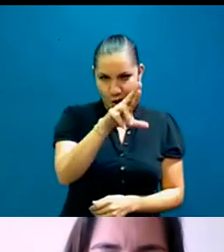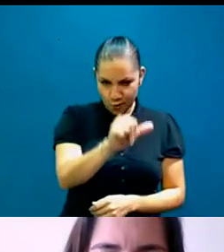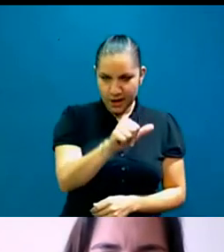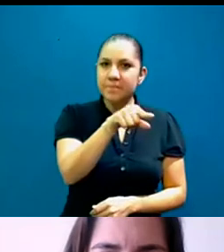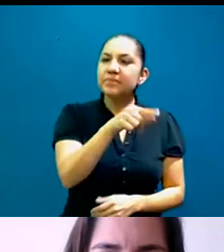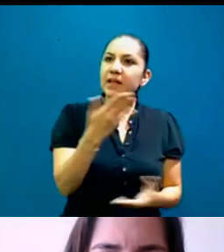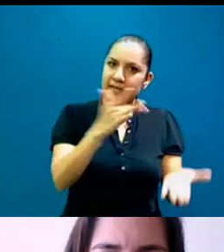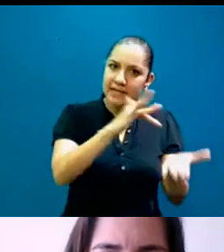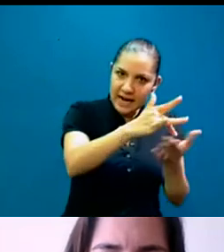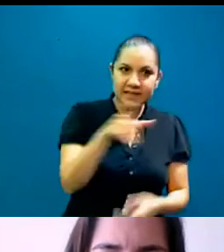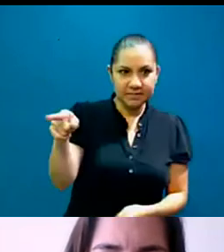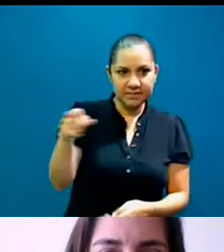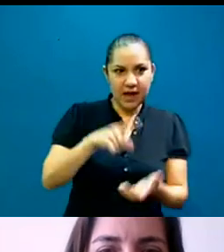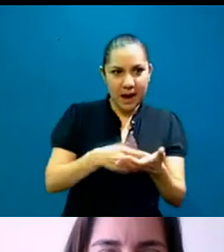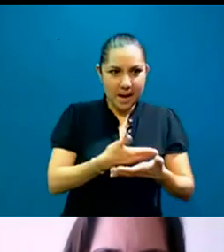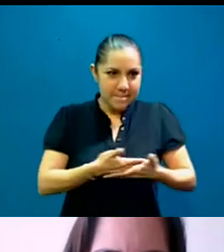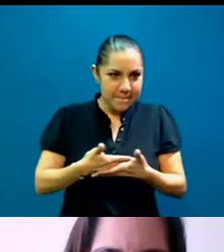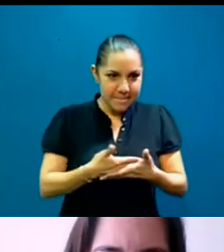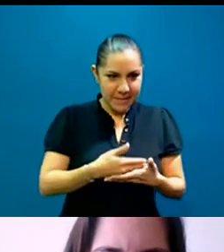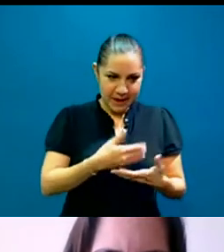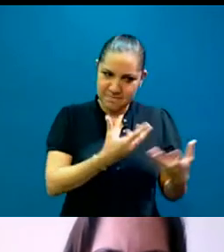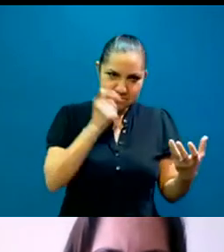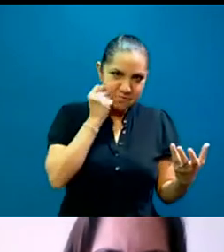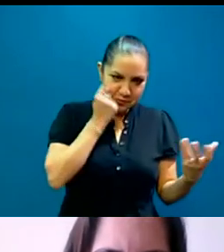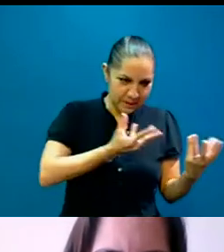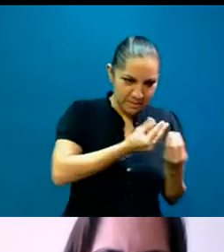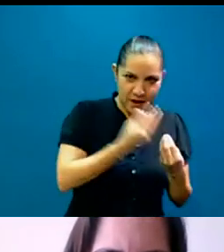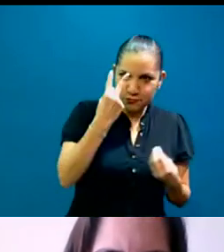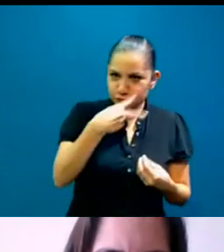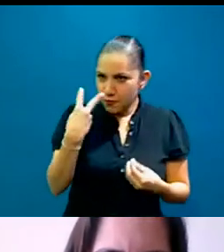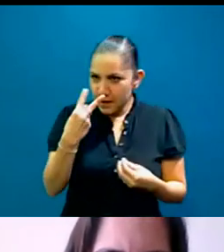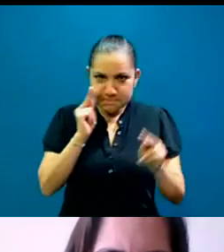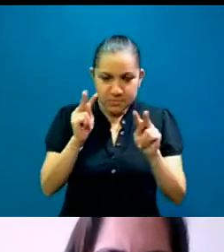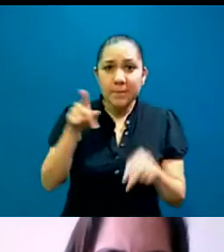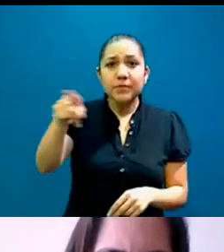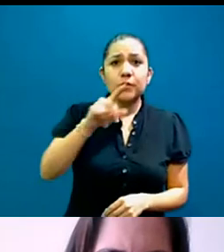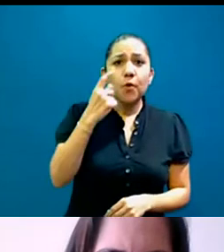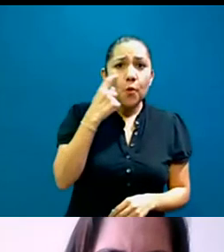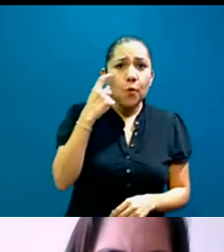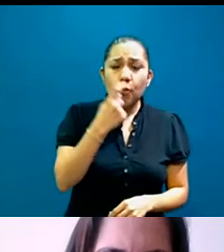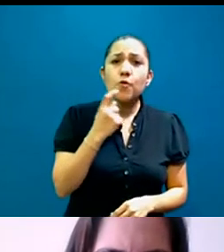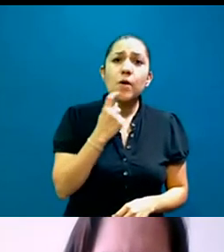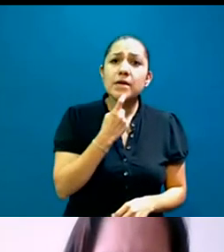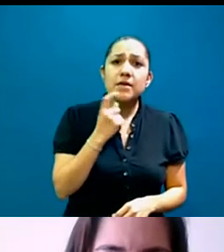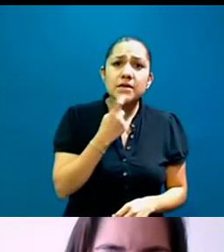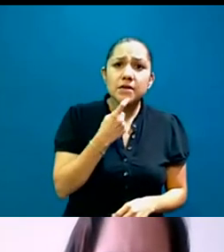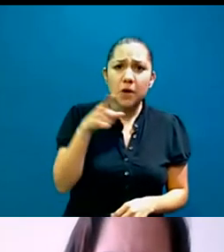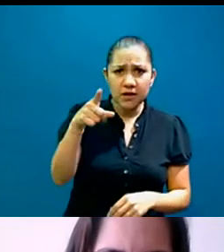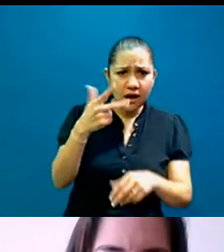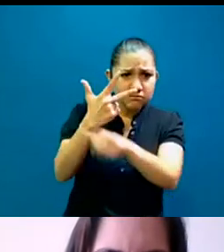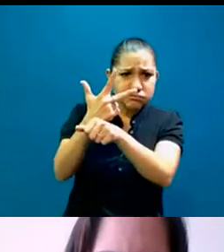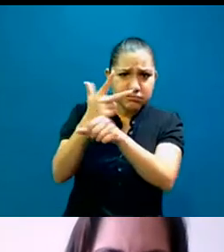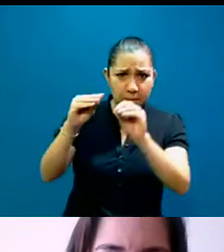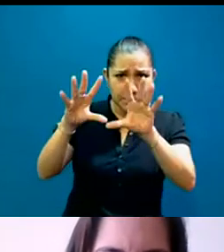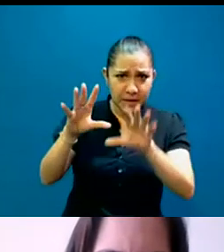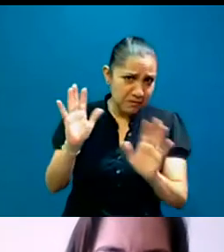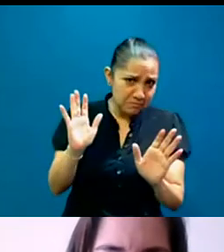con todo, bebé, aquí estuvo todas las dos horas, mil gracias por eso. Y, pues, a Juan, no, no prendió cámara, pero ya tendremos tiempo de platicar con él